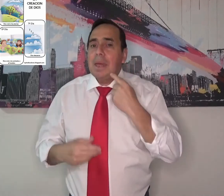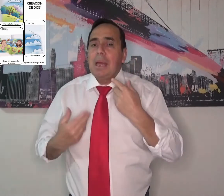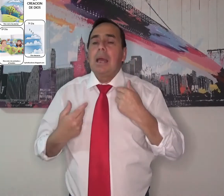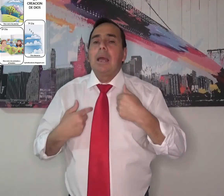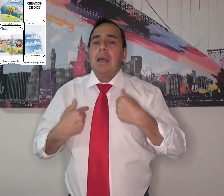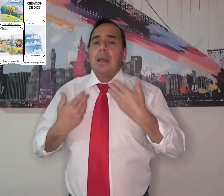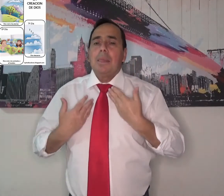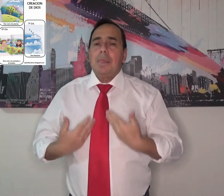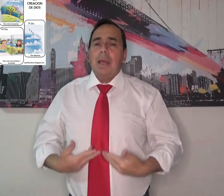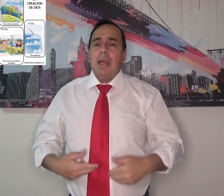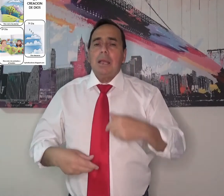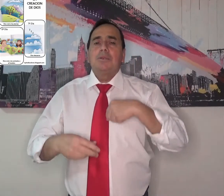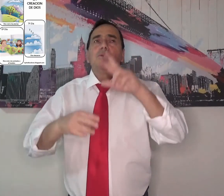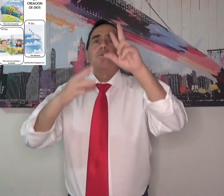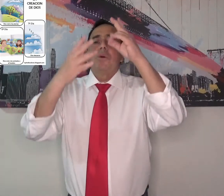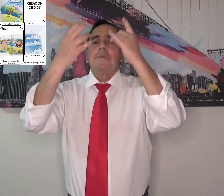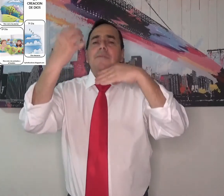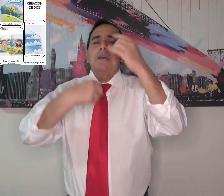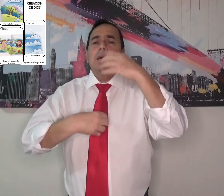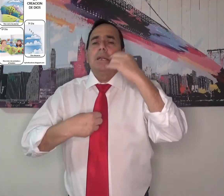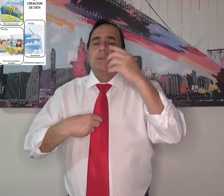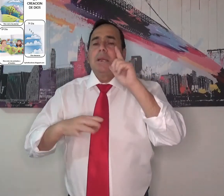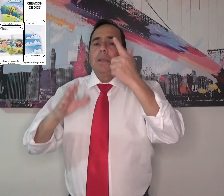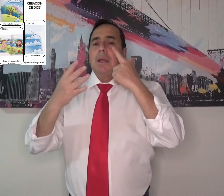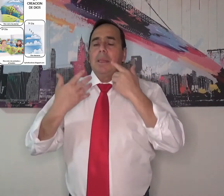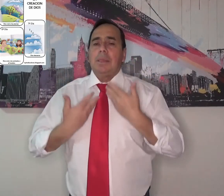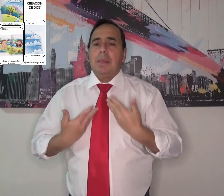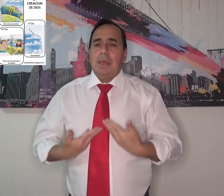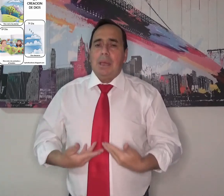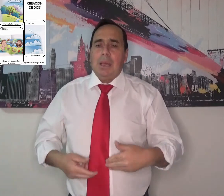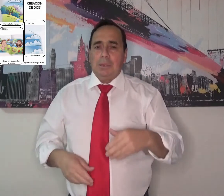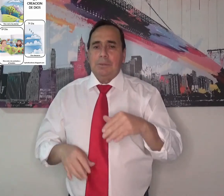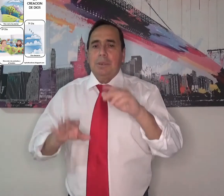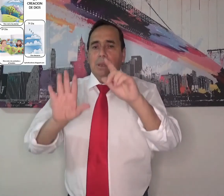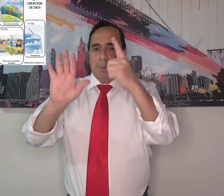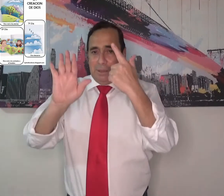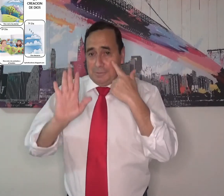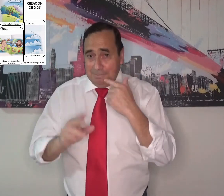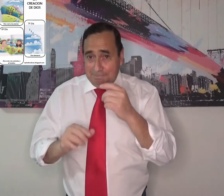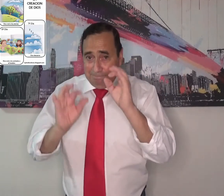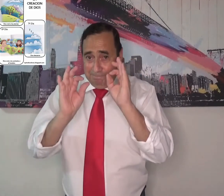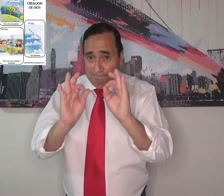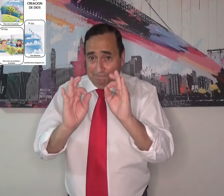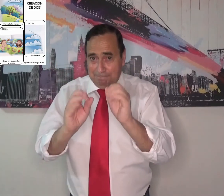El séptimo día Dios descansó y bendijo el séptimo día y lo santificó.